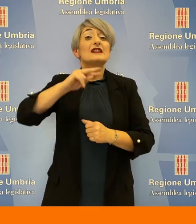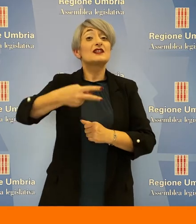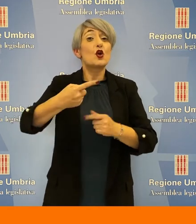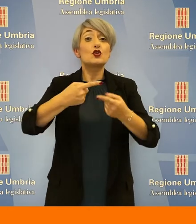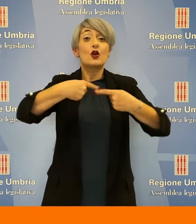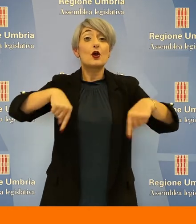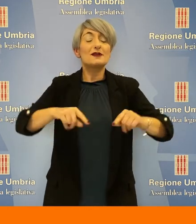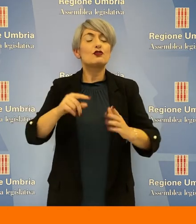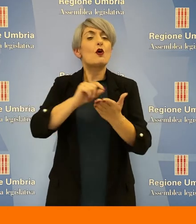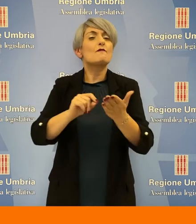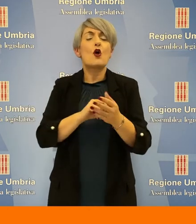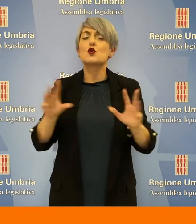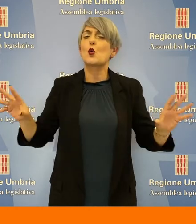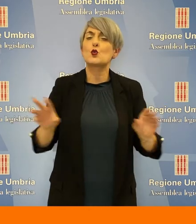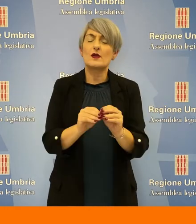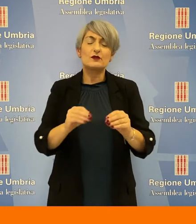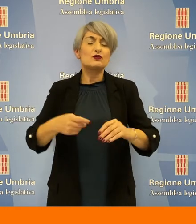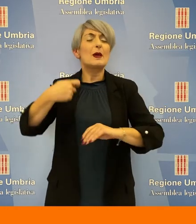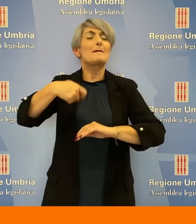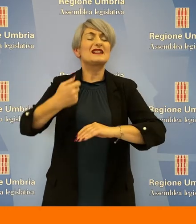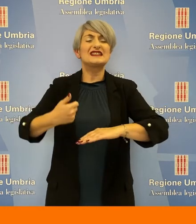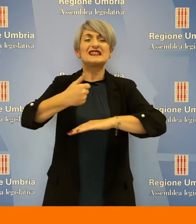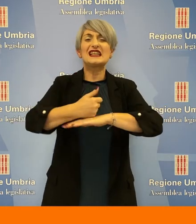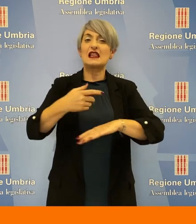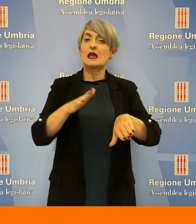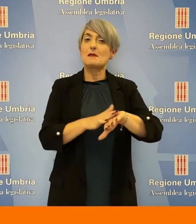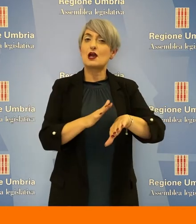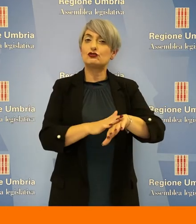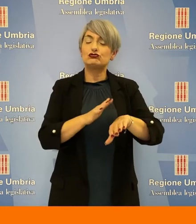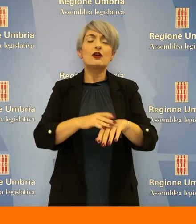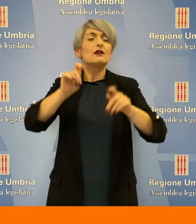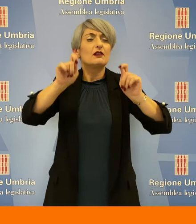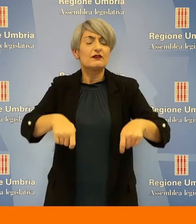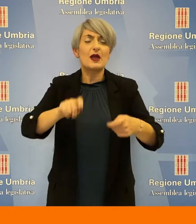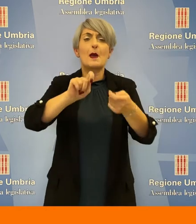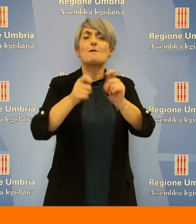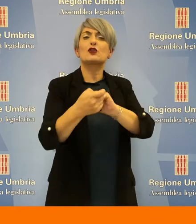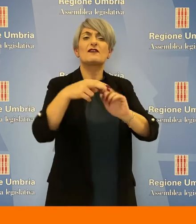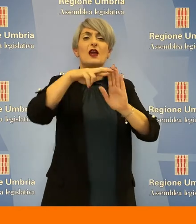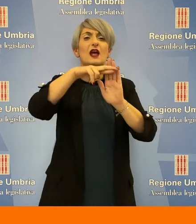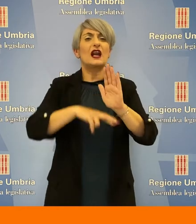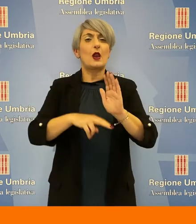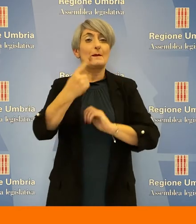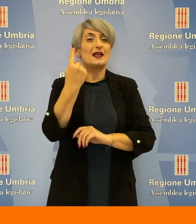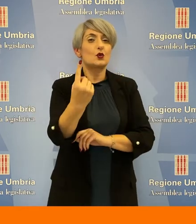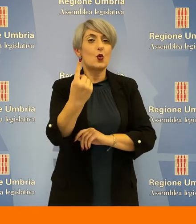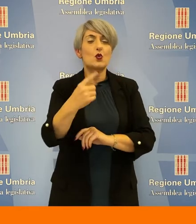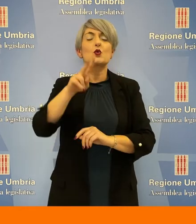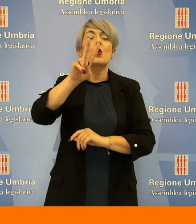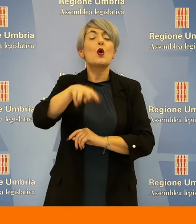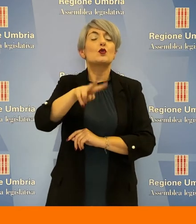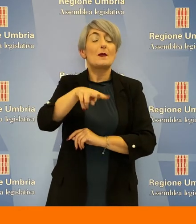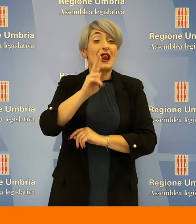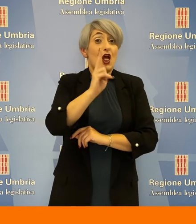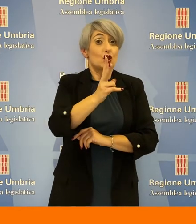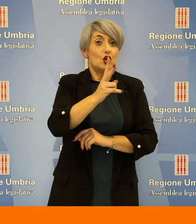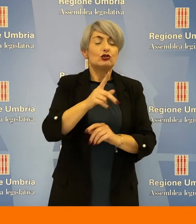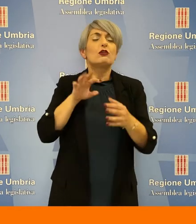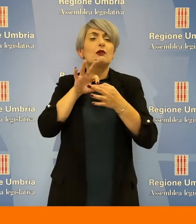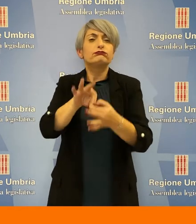Con voto unanime, la seconda commissione presieduta da Valerio Mancini ha dato il via libera a una modifica del regolamento 1 del 2012